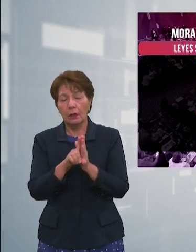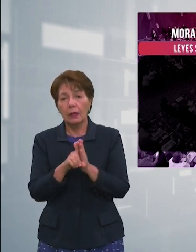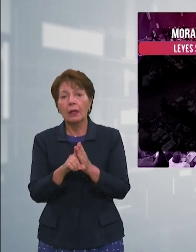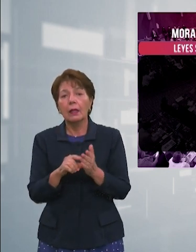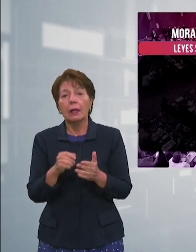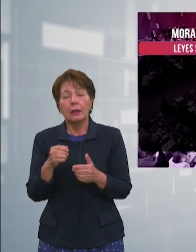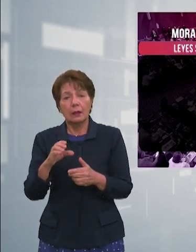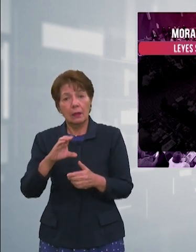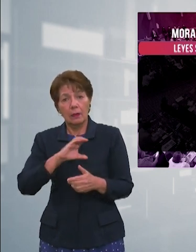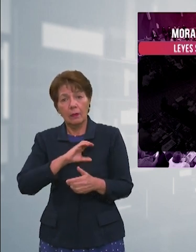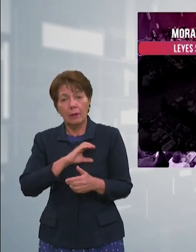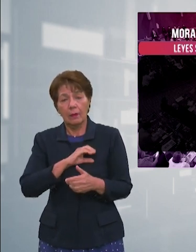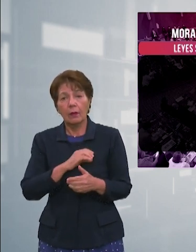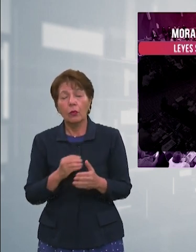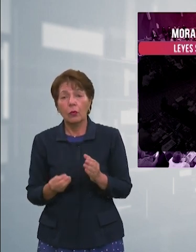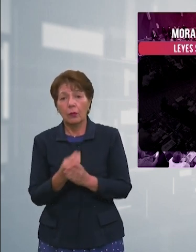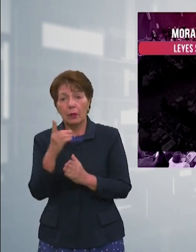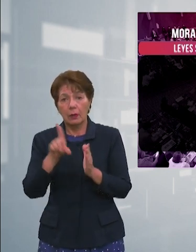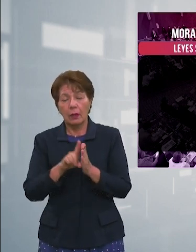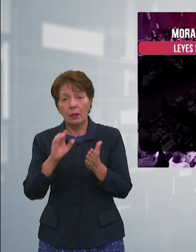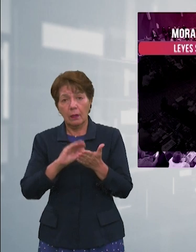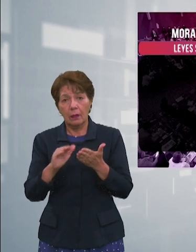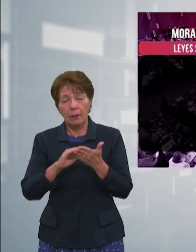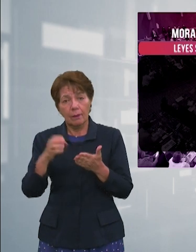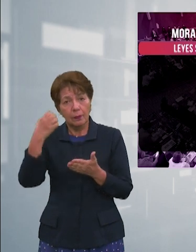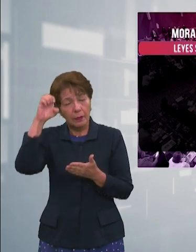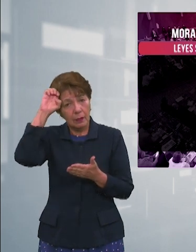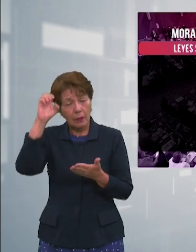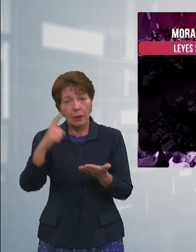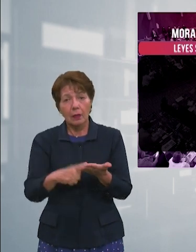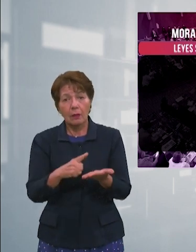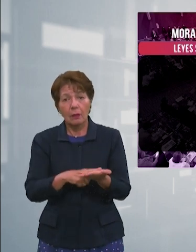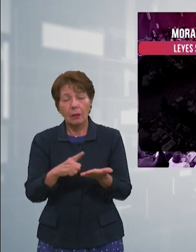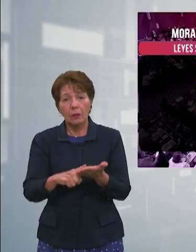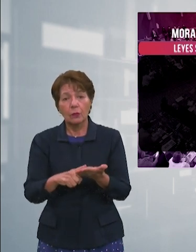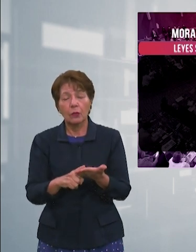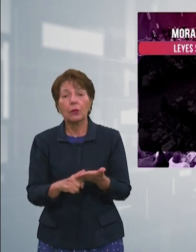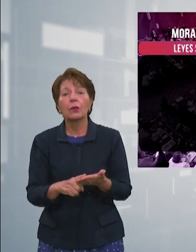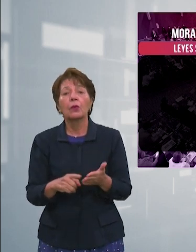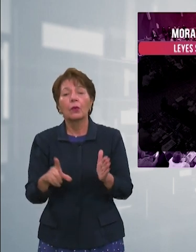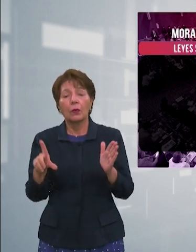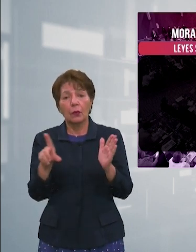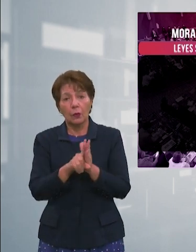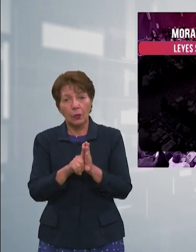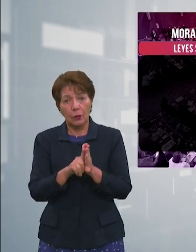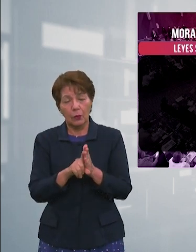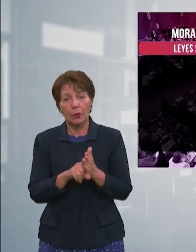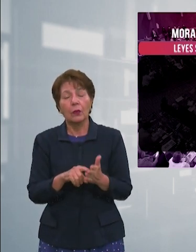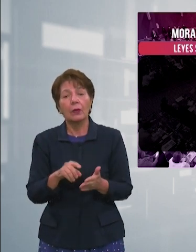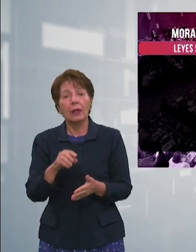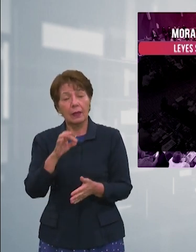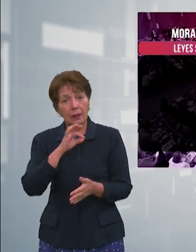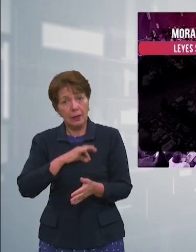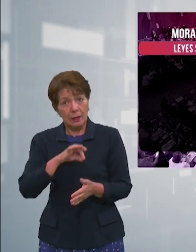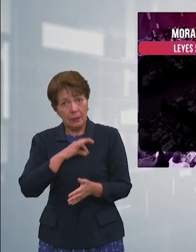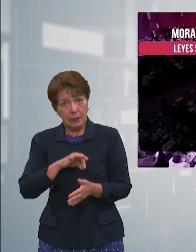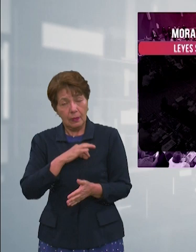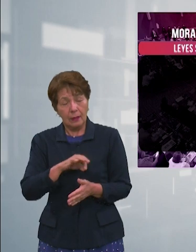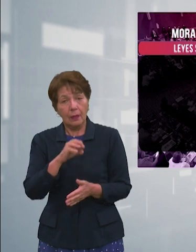de compras del Estado y debatir una ley tributaria. En este sentido, el analista Luis León